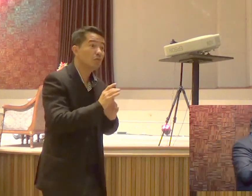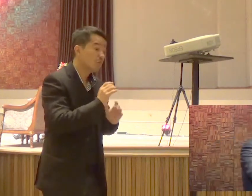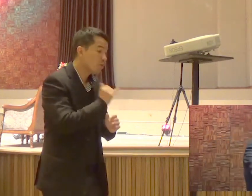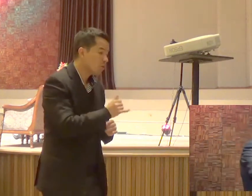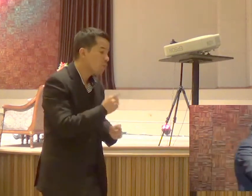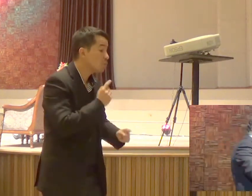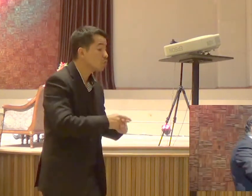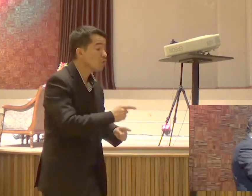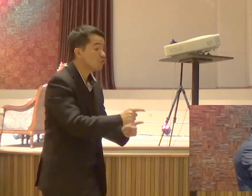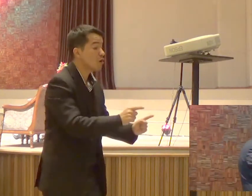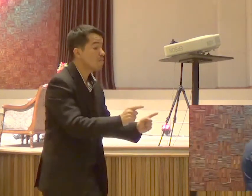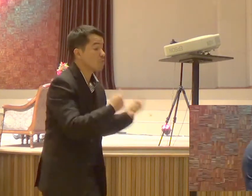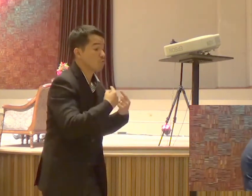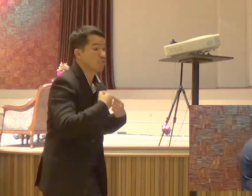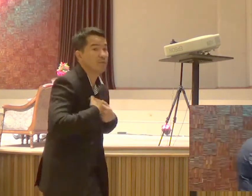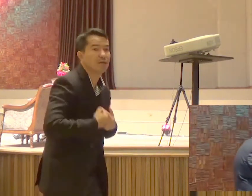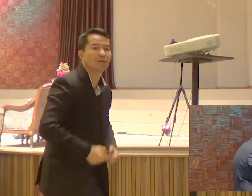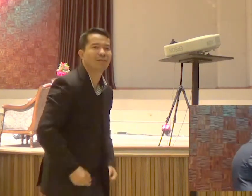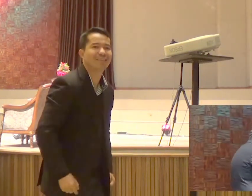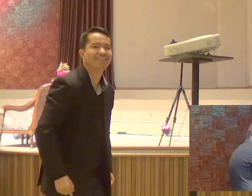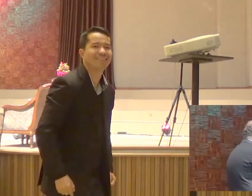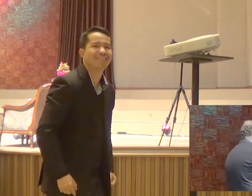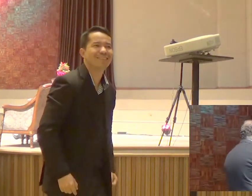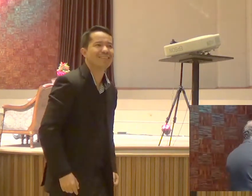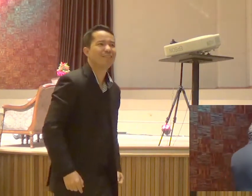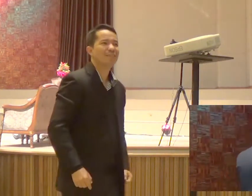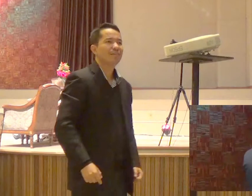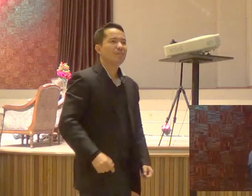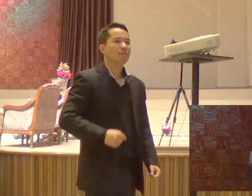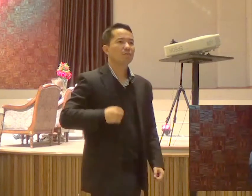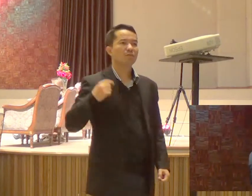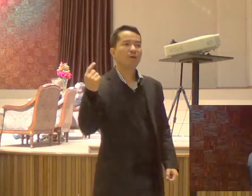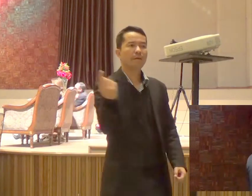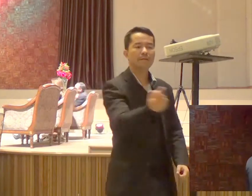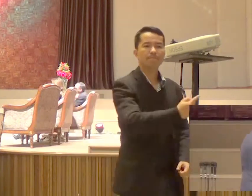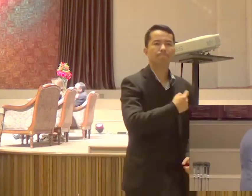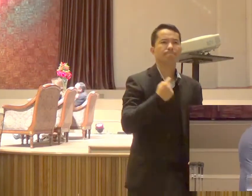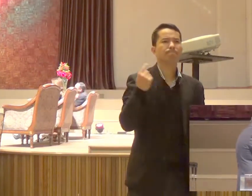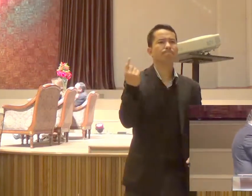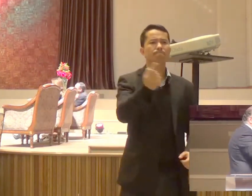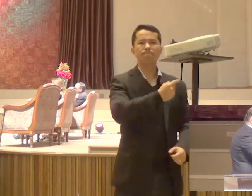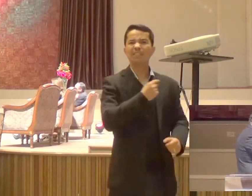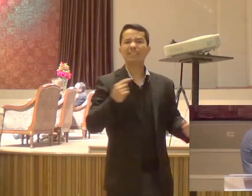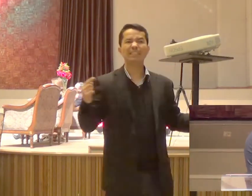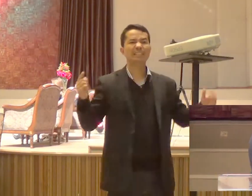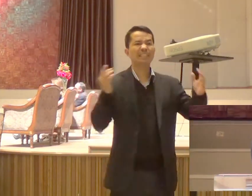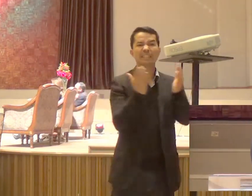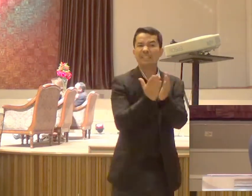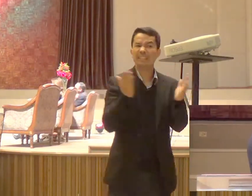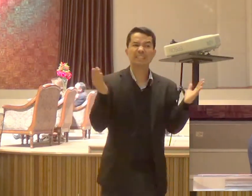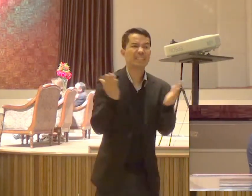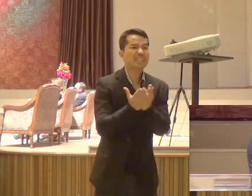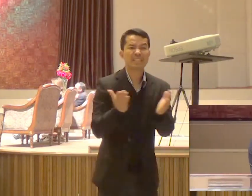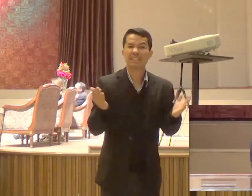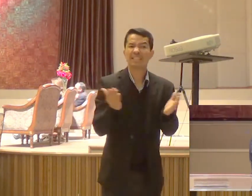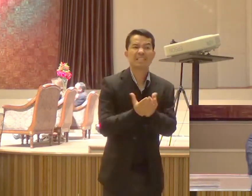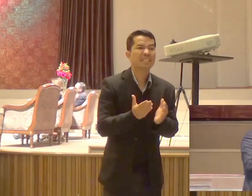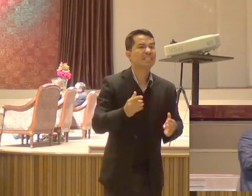história Da humanidade Nós tivemos Uma quantidade Tão enorme De cristãos Sendo perseguidos E mortos